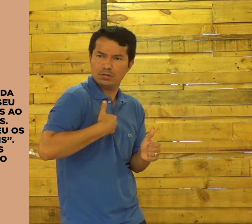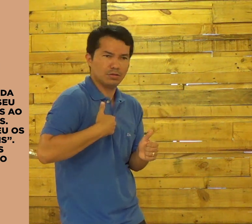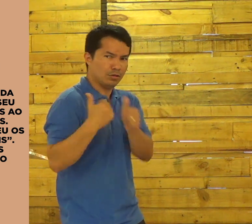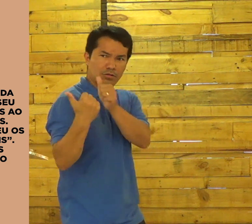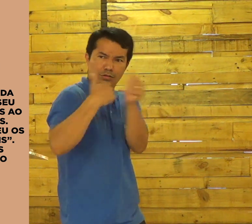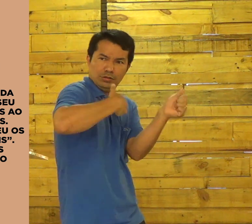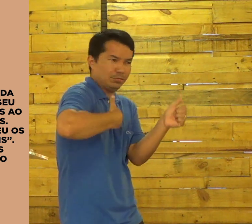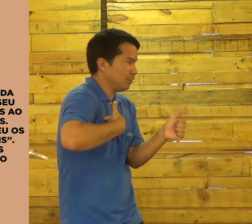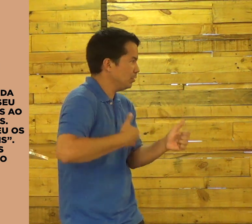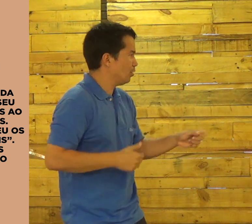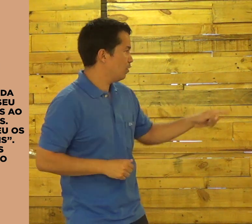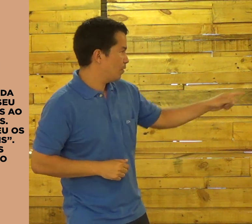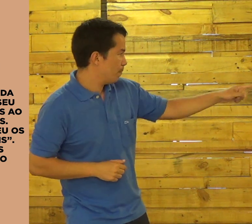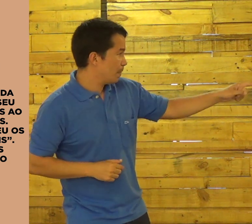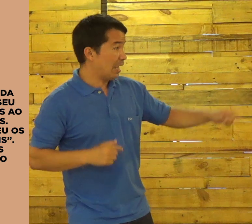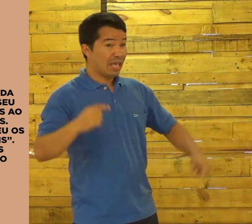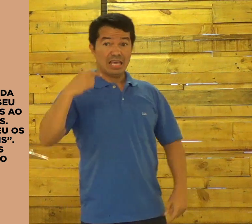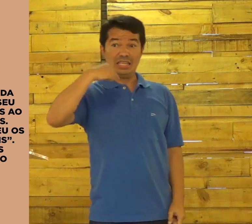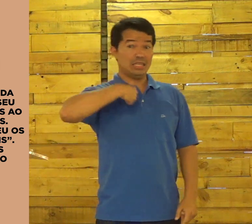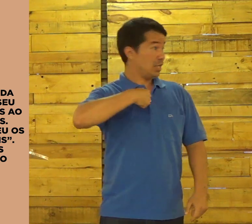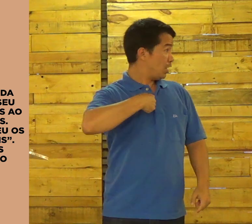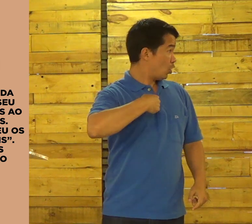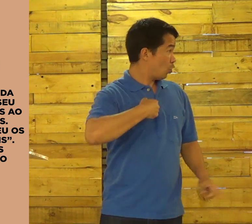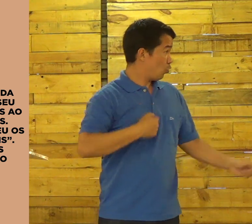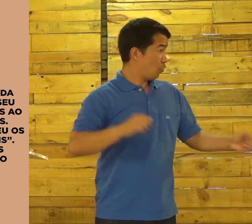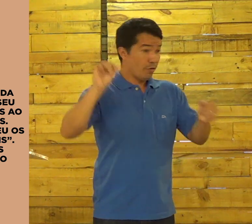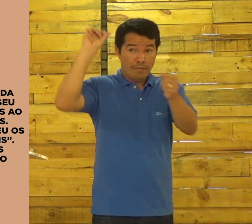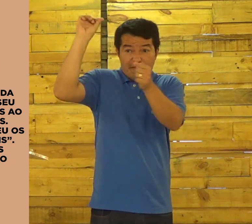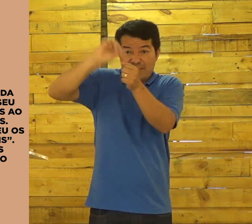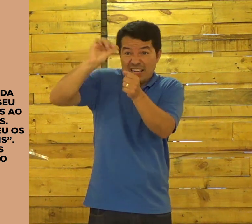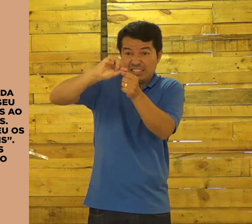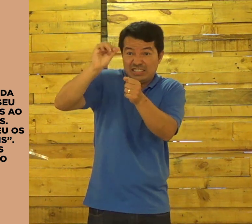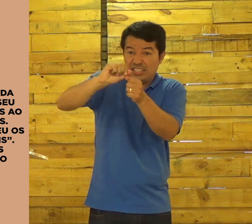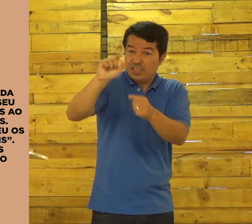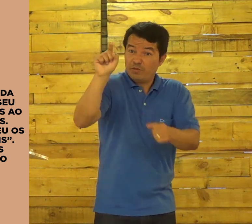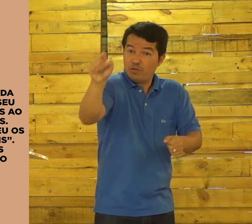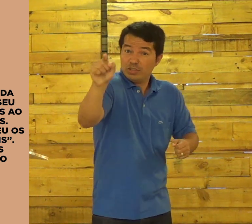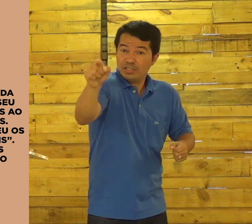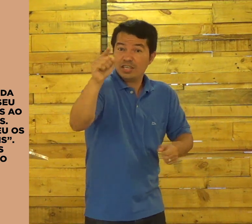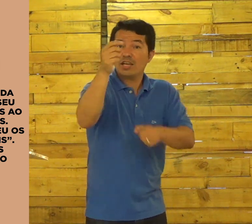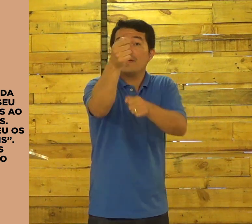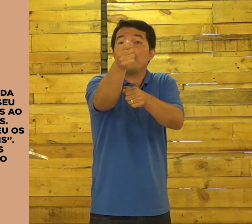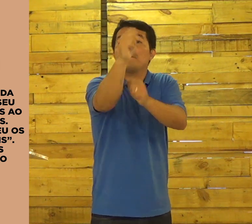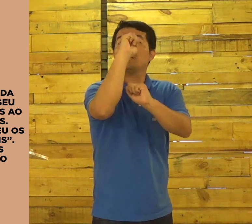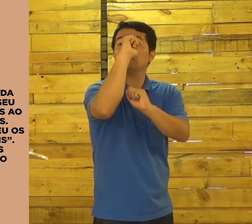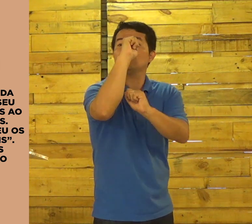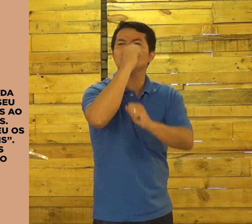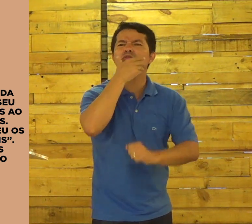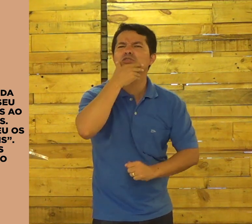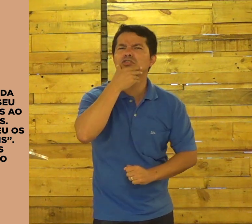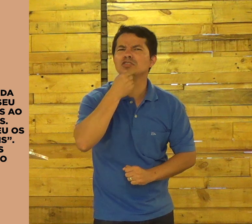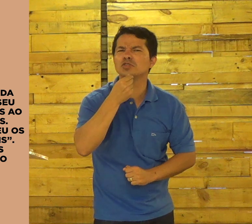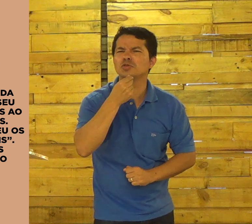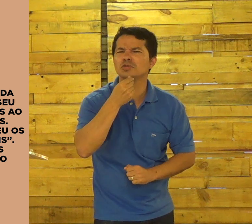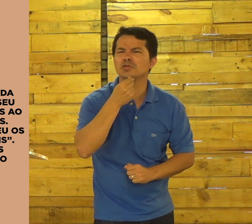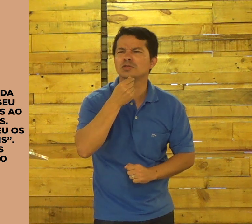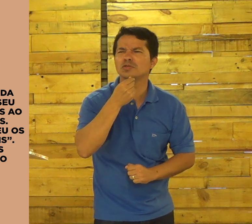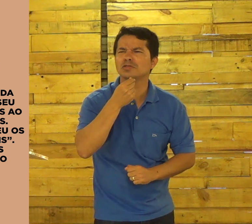Você pode me seguir. Siga-me. Eu vou fazer você pescadores